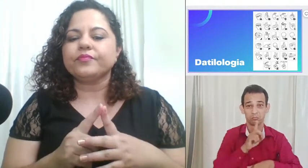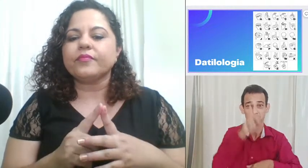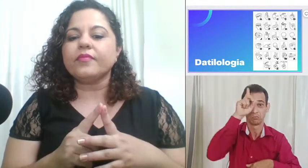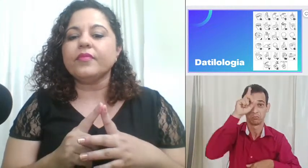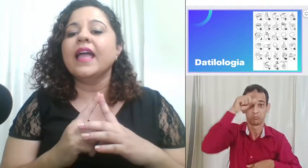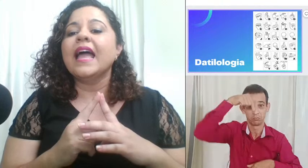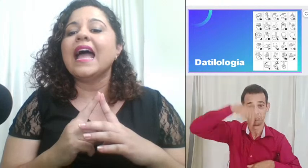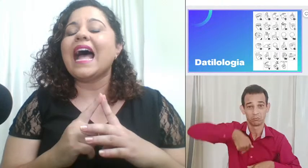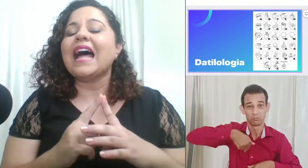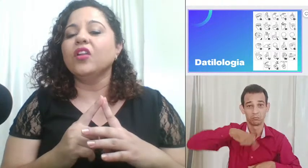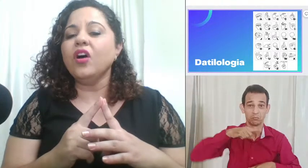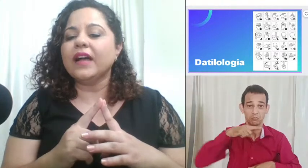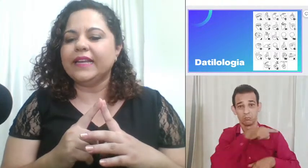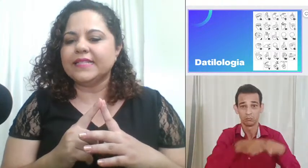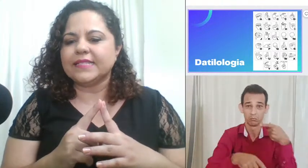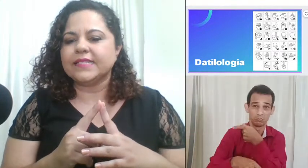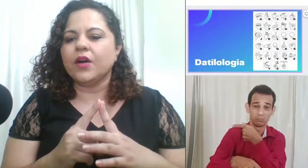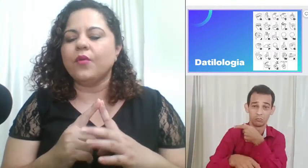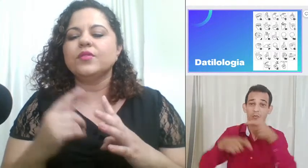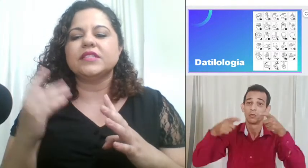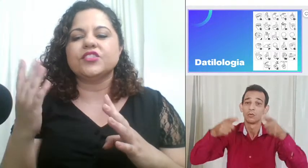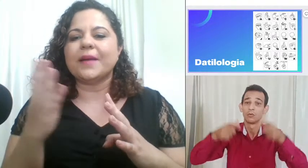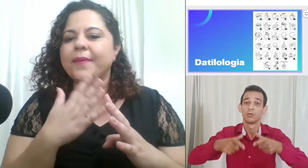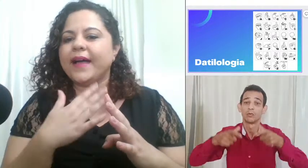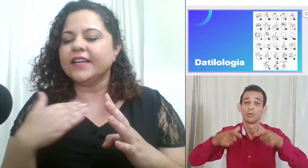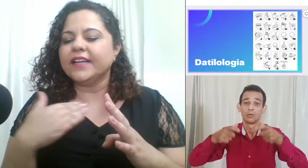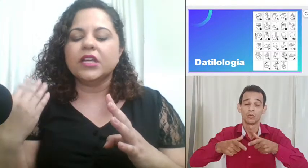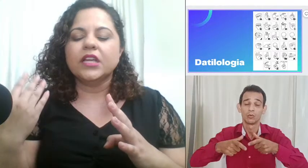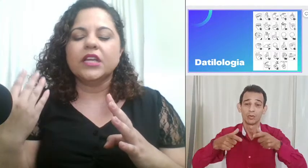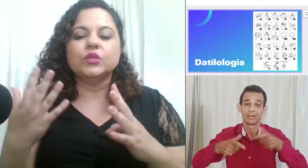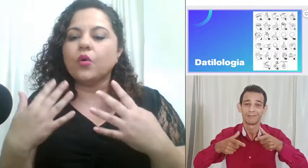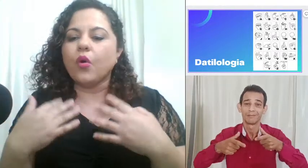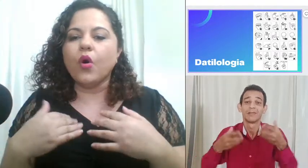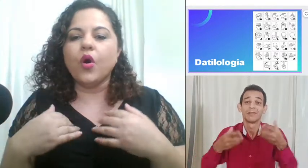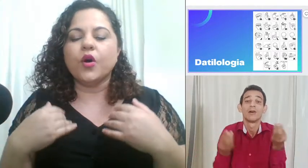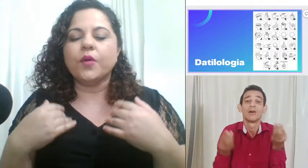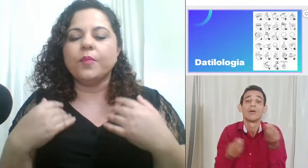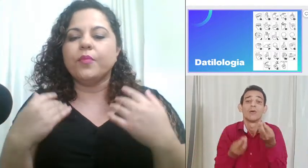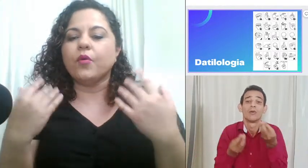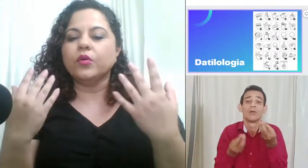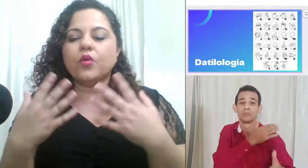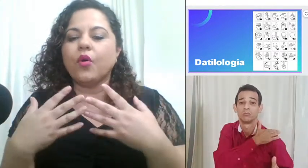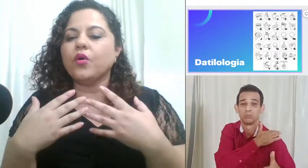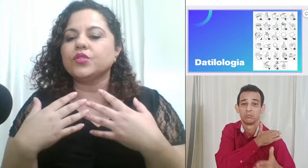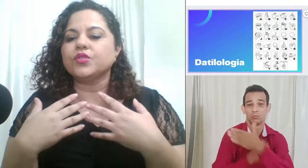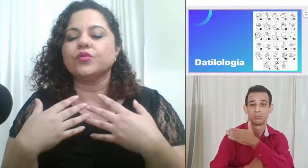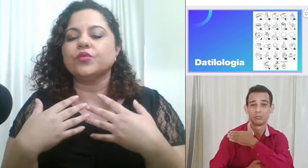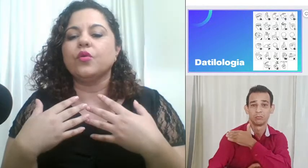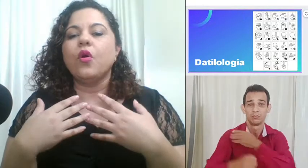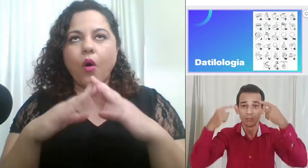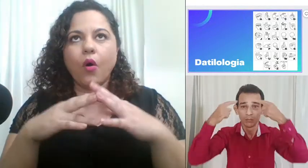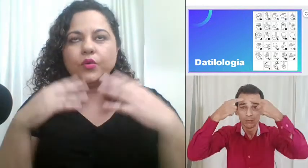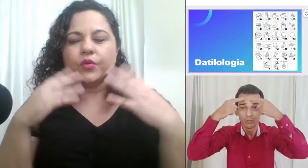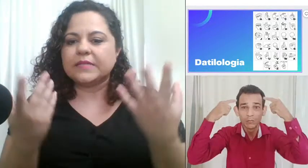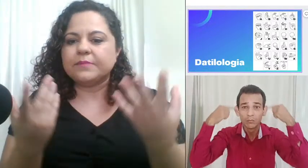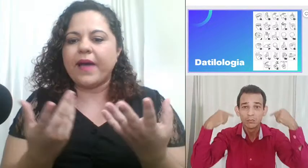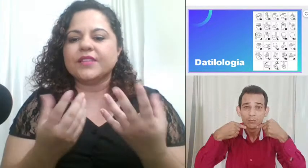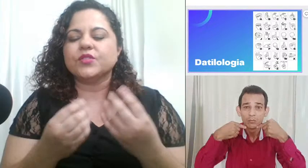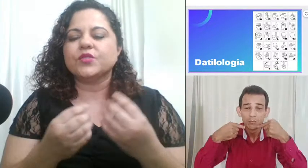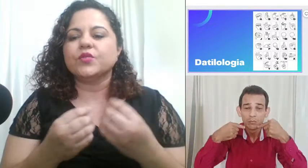a localização ou seja, a parte do corpo ou do rosto ou no espaço onde